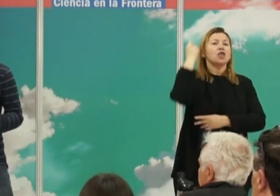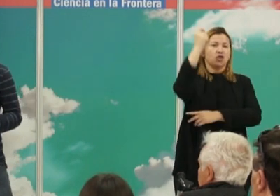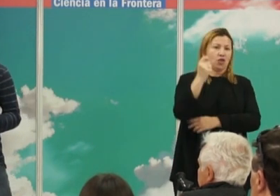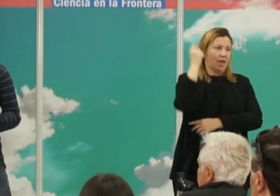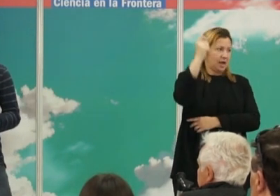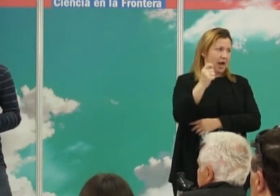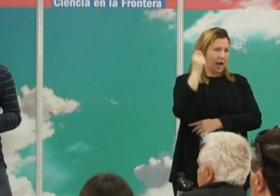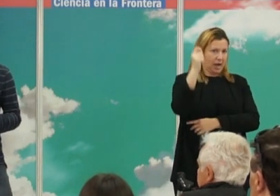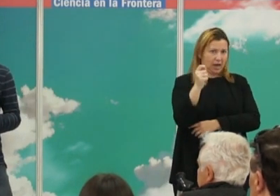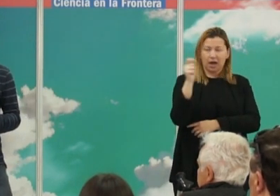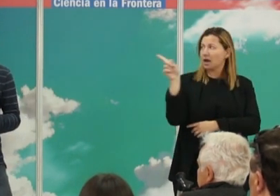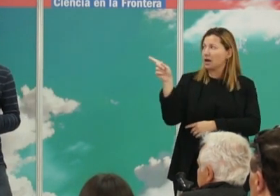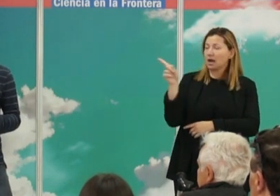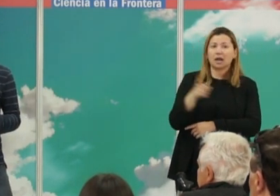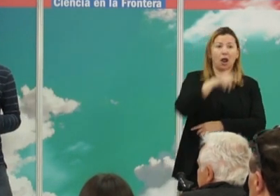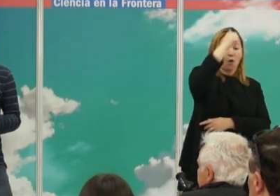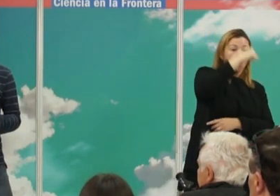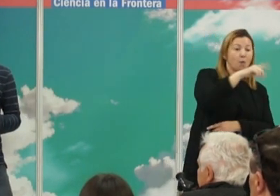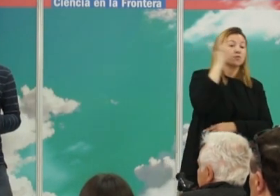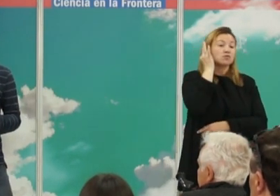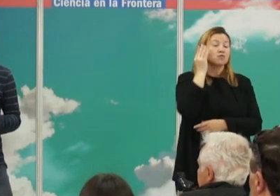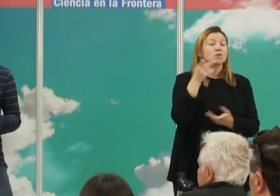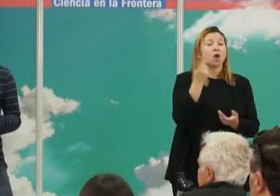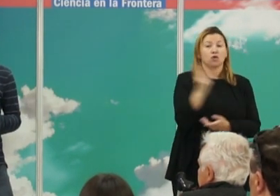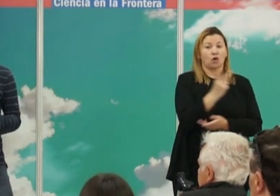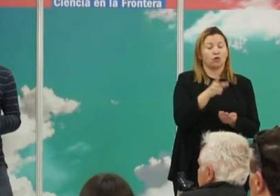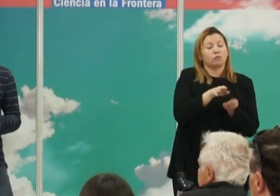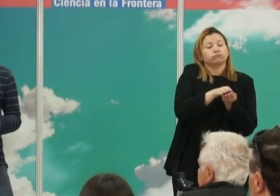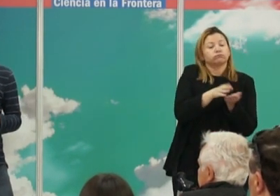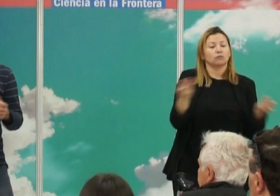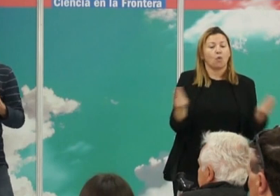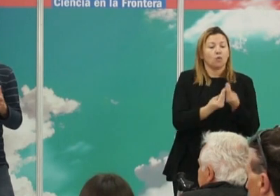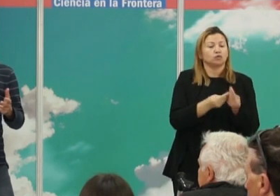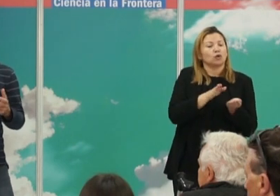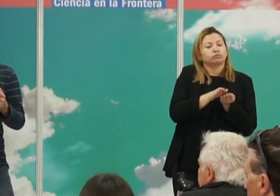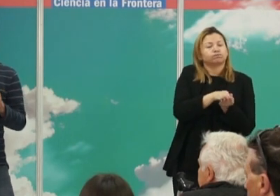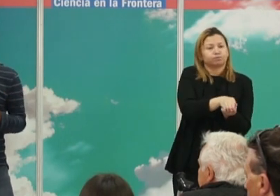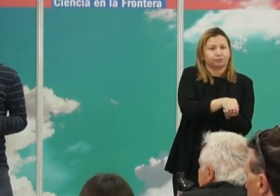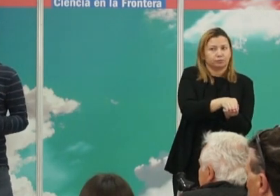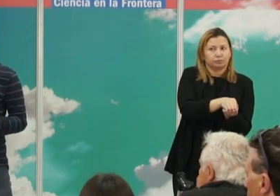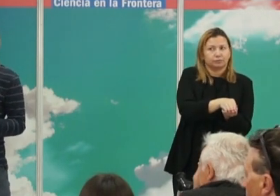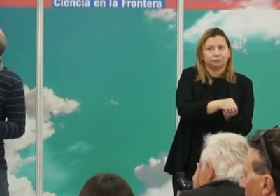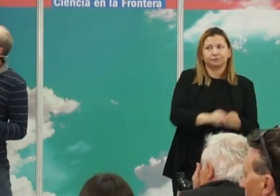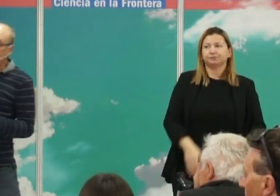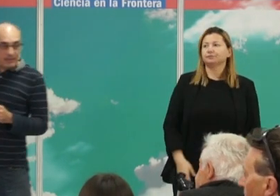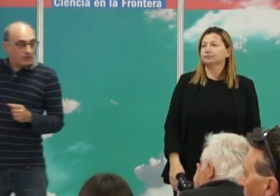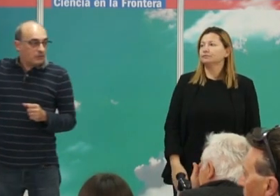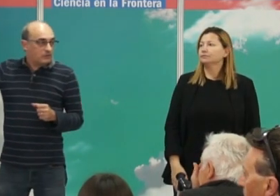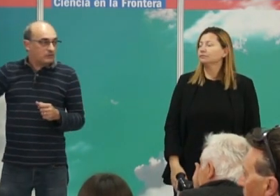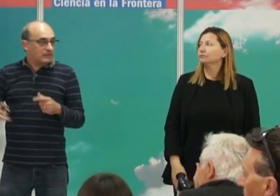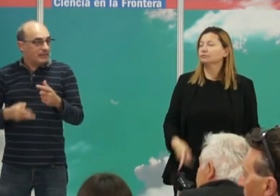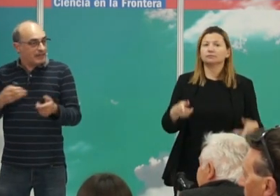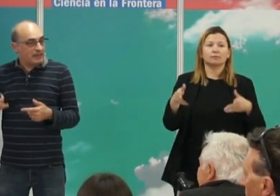hay un hombre y una mujer enterrados conjuntamente, simultáneamente, en el